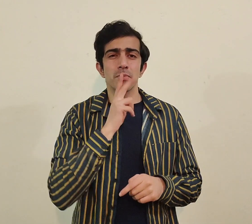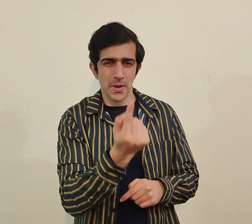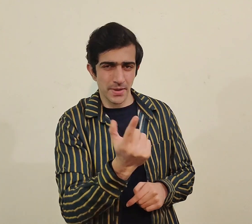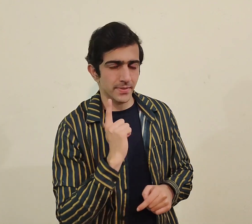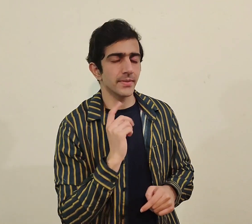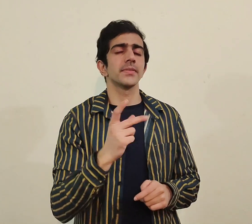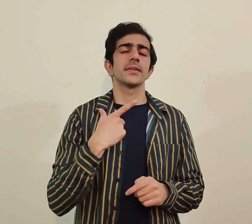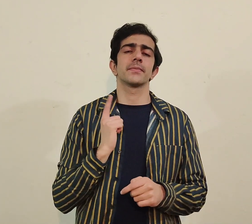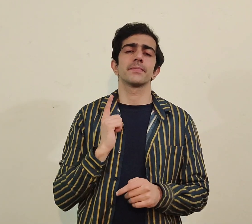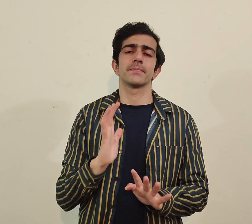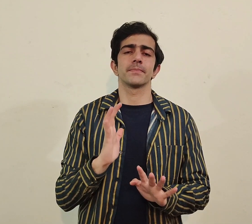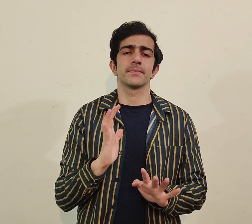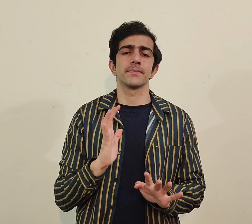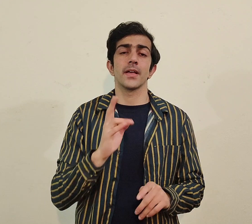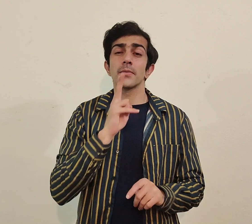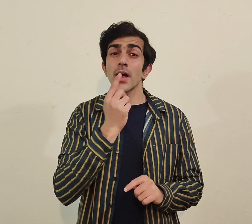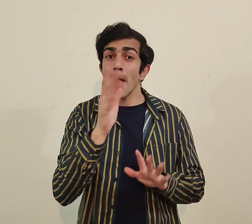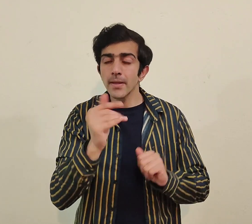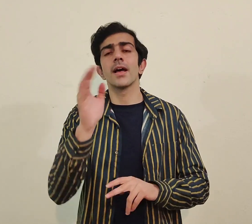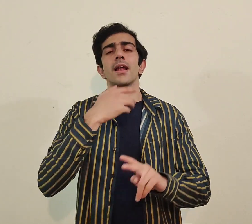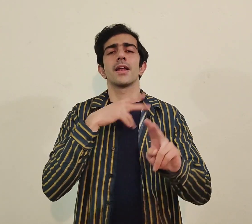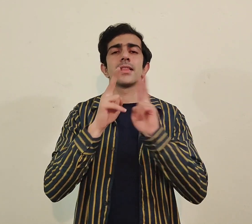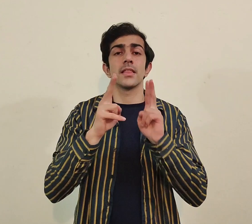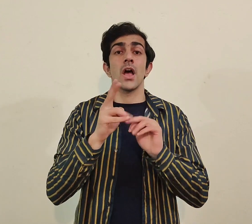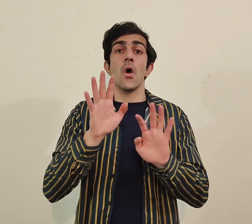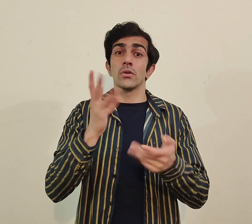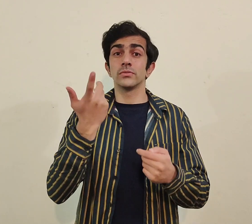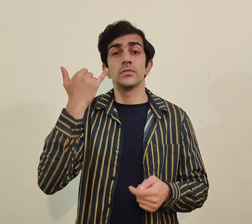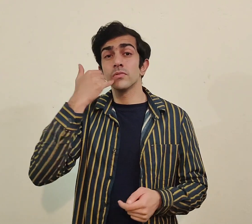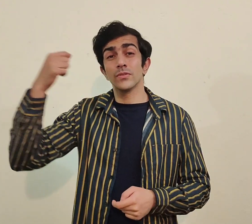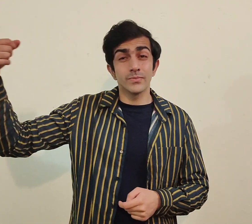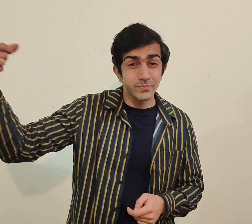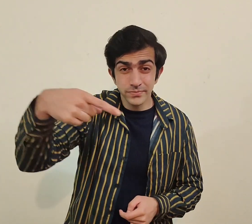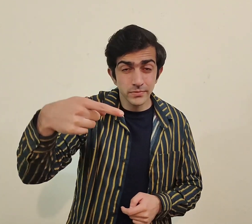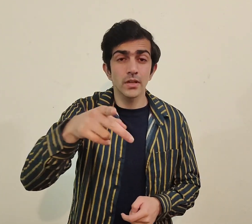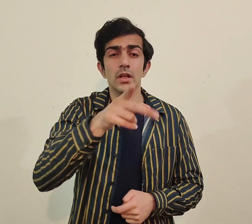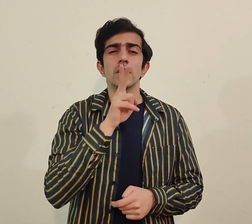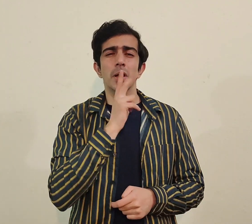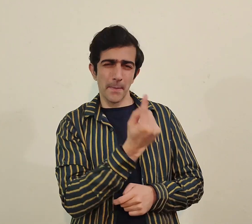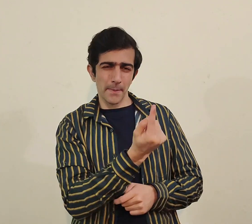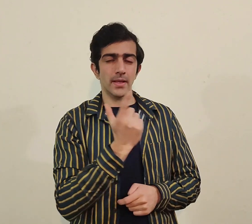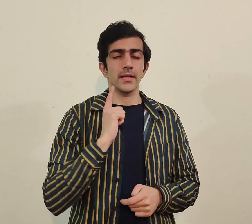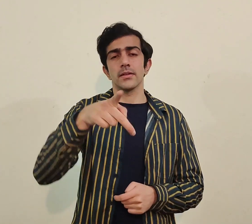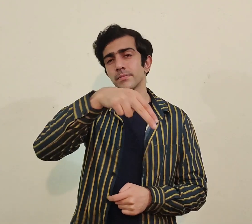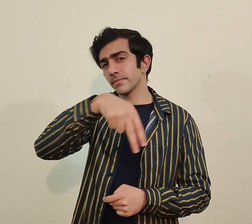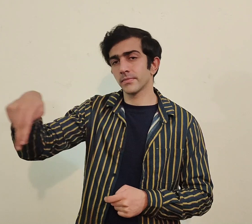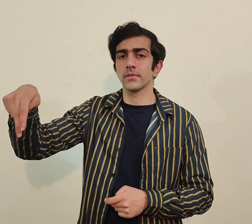ہوں کہ وہ اگر call پہ بات کر رہا ہے لیکن اگر for example جو ہے وہ بات کرتے ہوئے hearing person کو call آتی ہے اور وہ